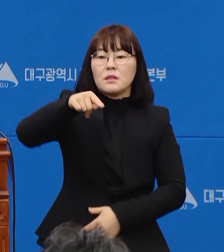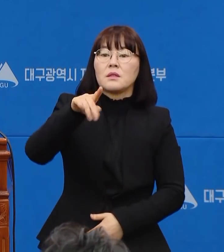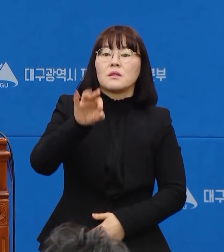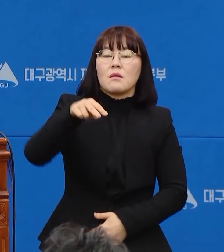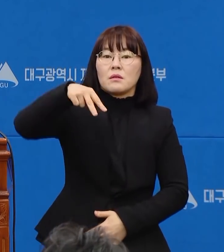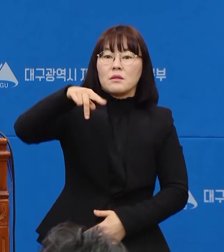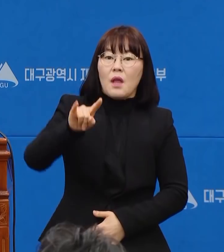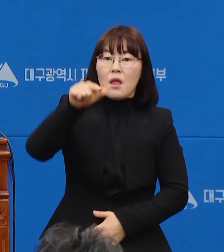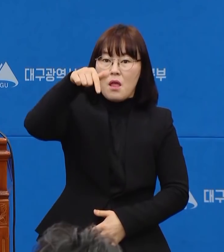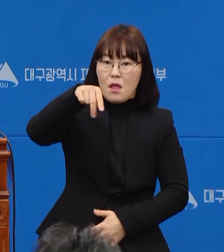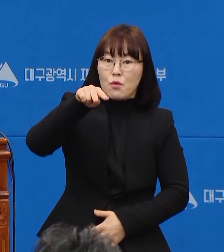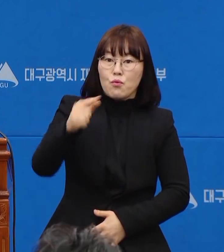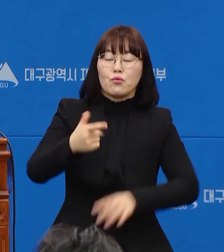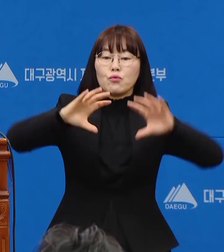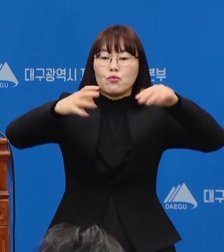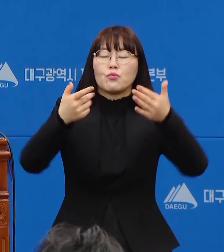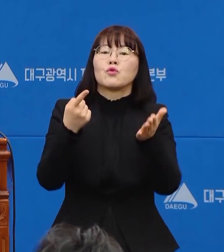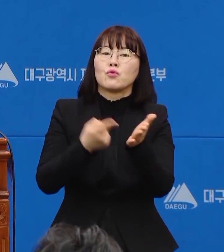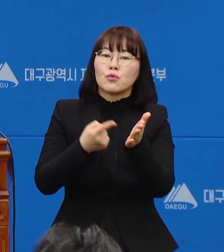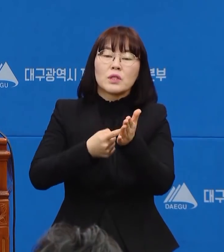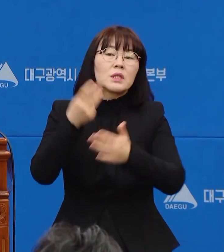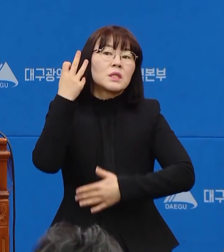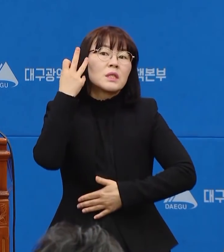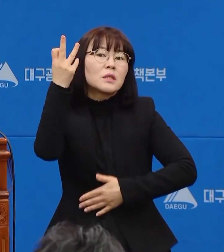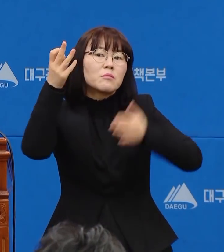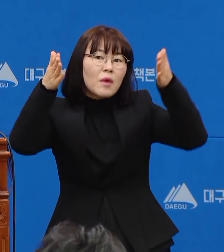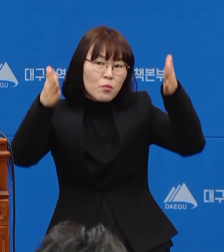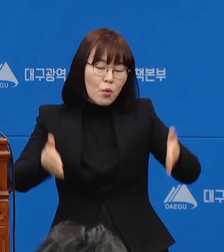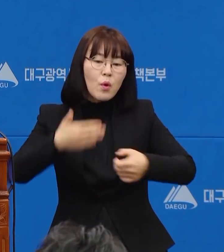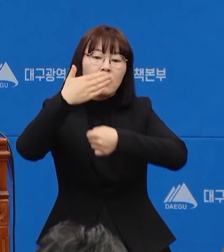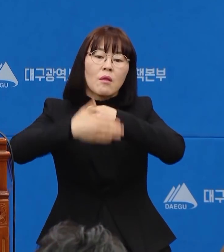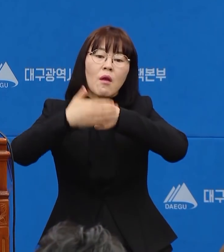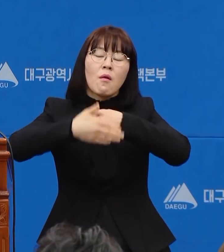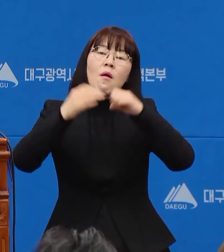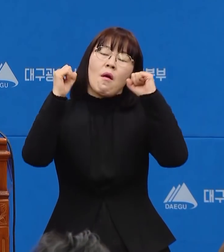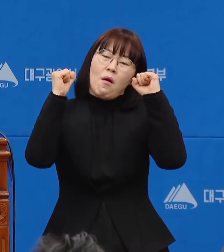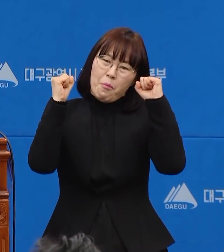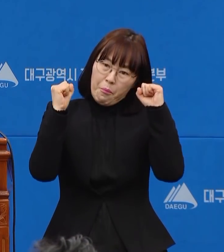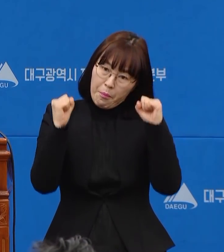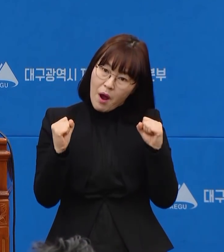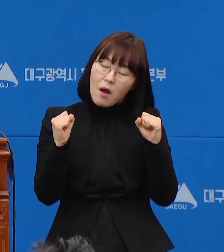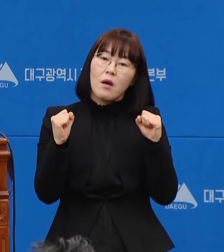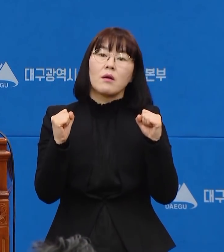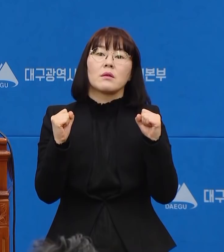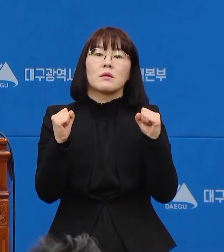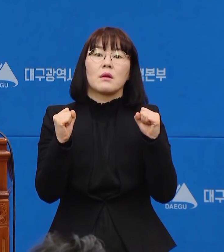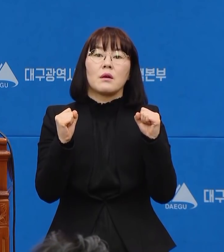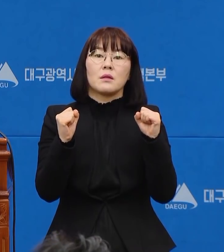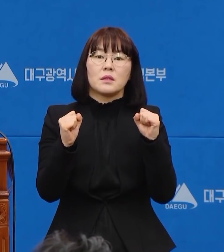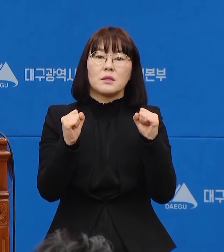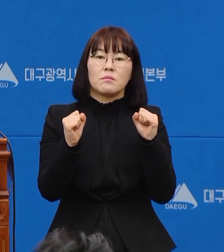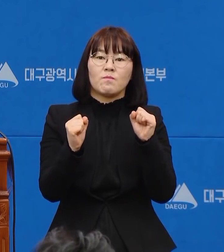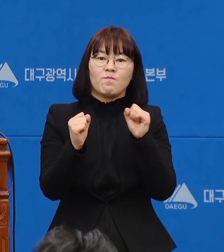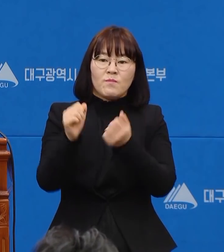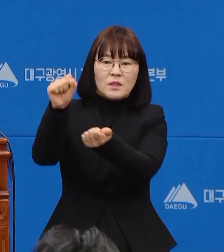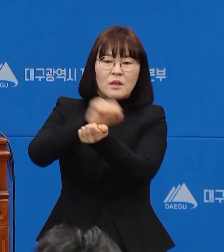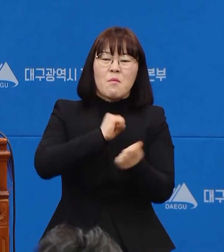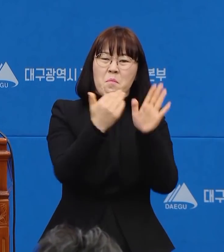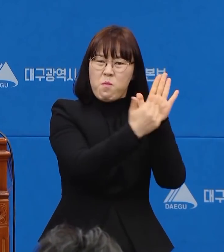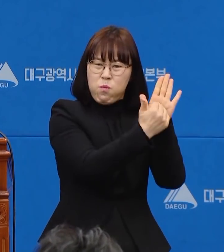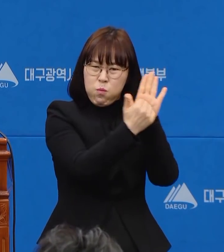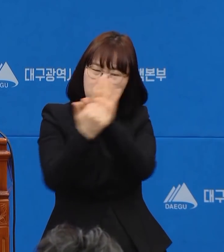국무총리님께서도 벌써 13일째 대구에서 숙박을 하시면서 방역대책을